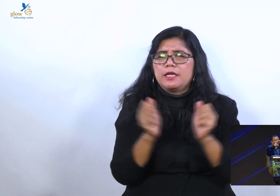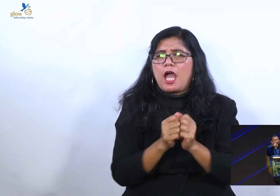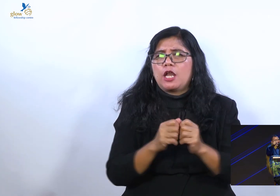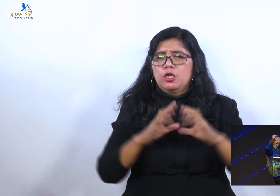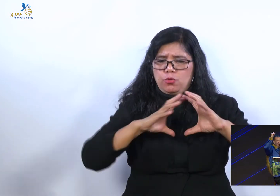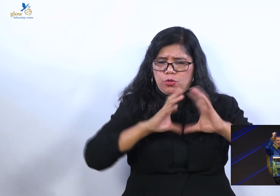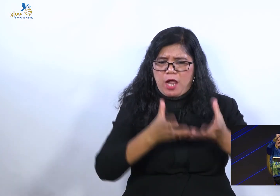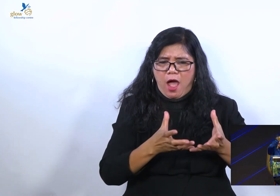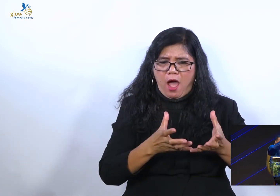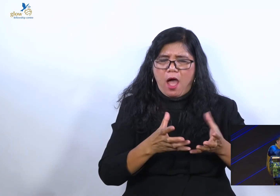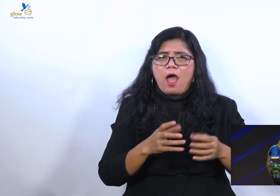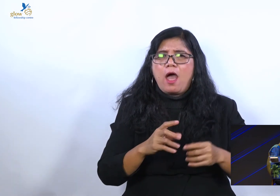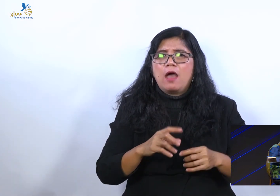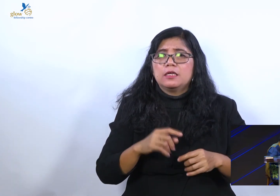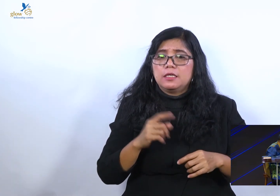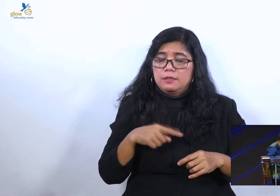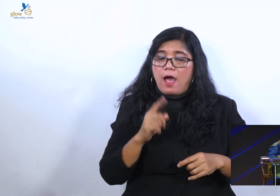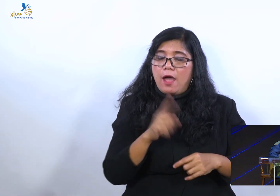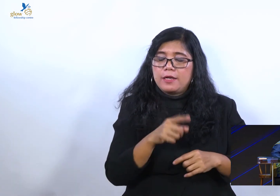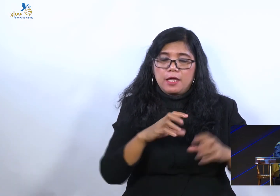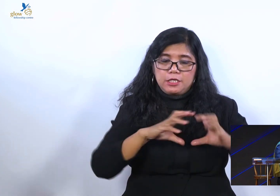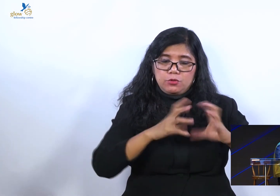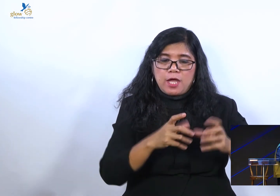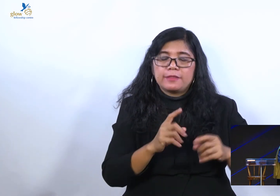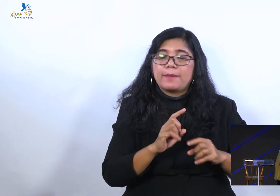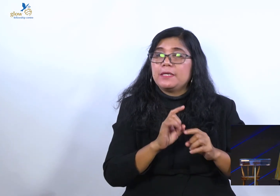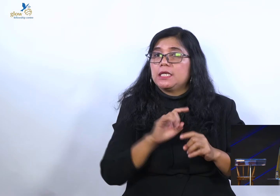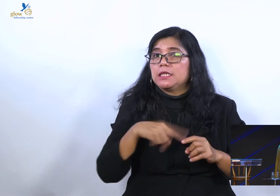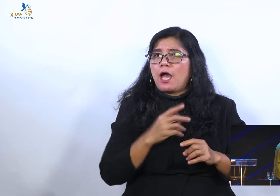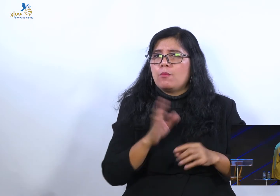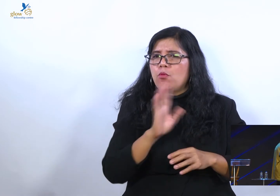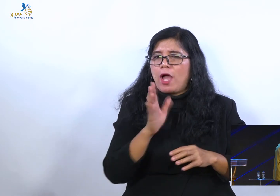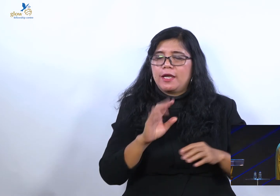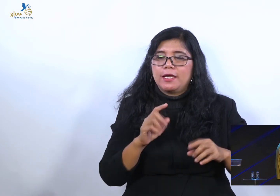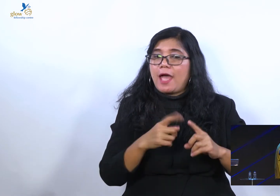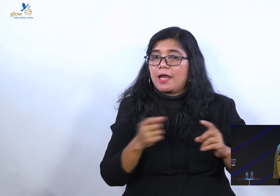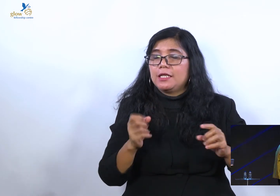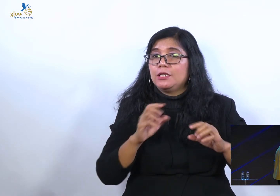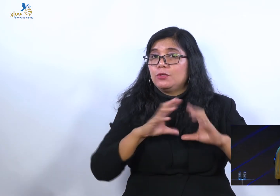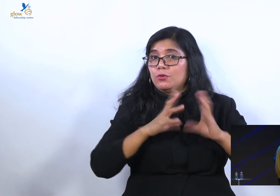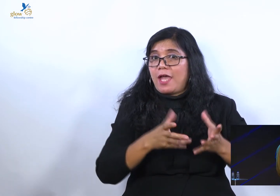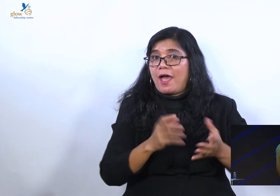dari dunia ini yang saya katakan. Hallelujah. Amen. Selanjutnya saya pelajari. Klik.